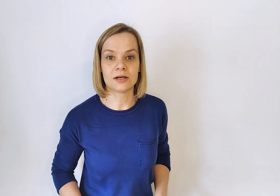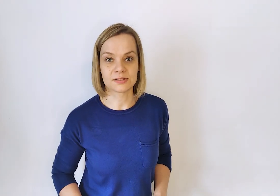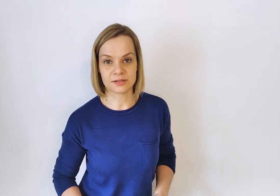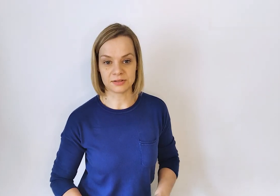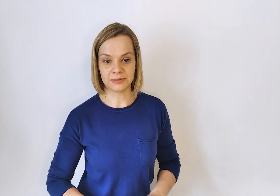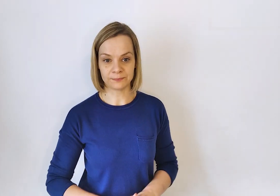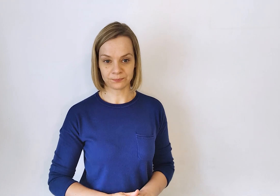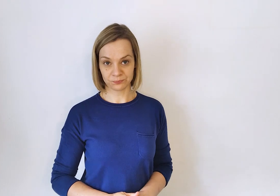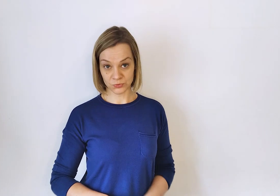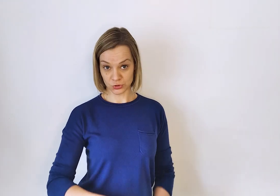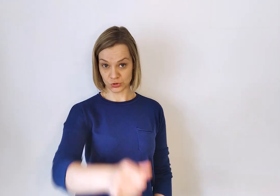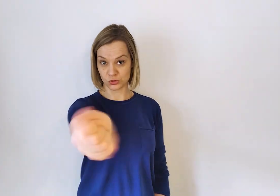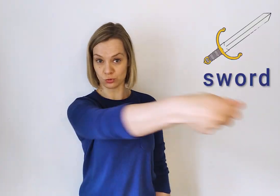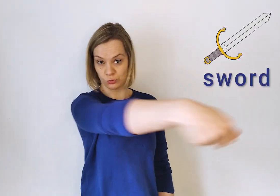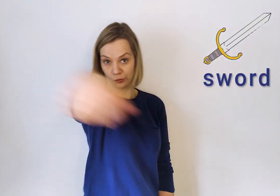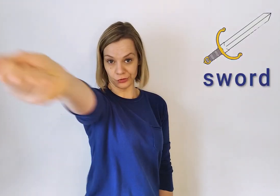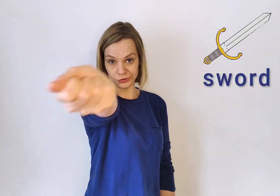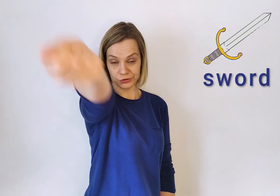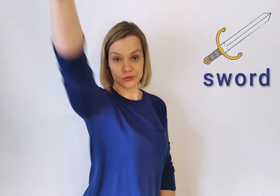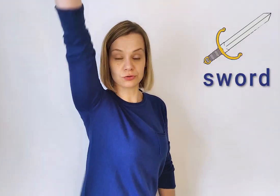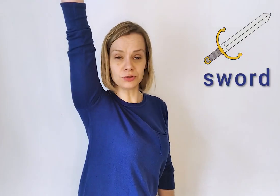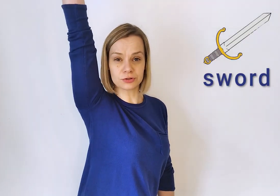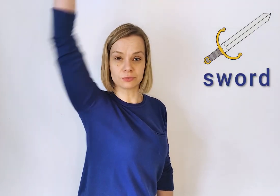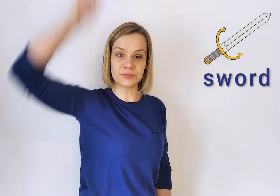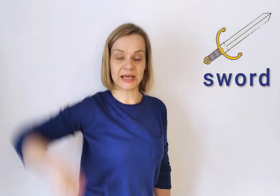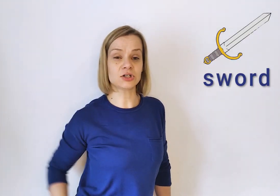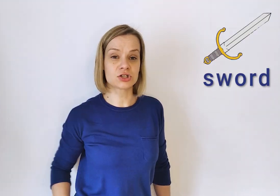Answer. Sword. Sword to miecz.